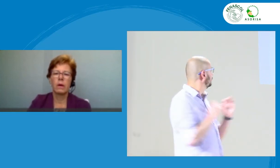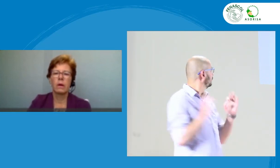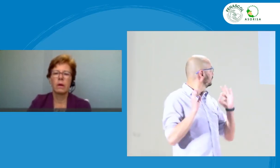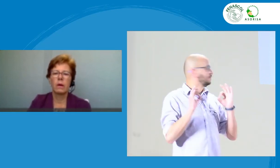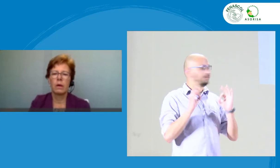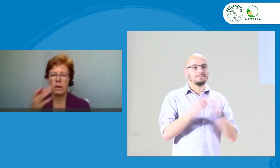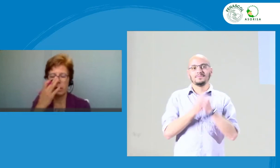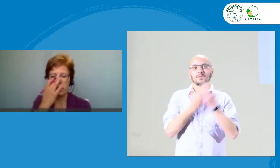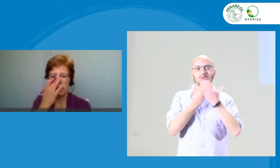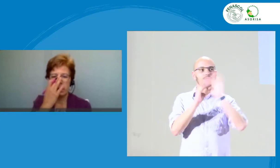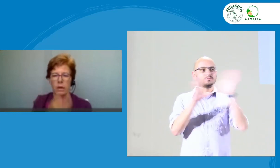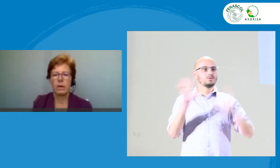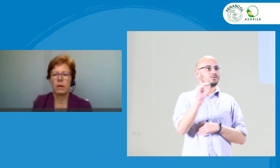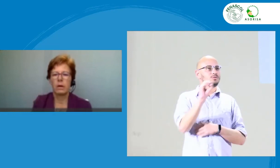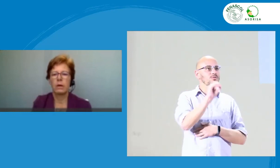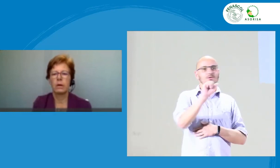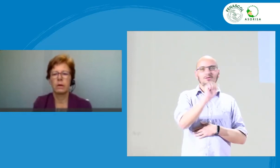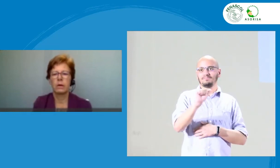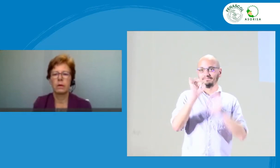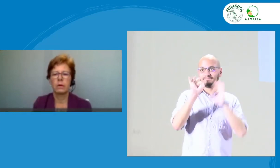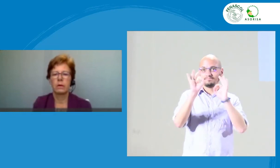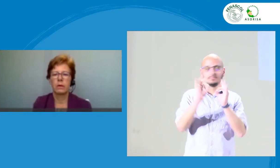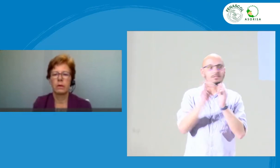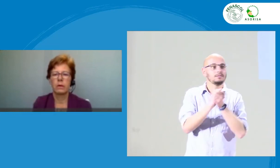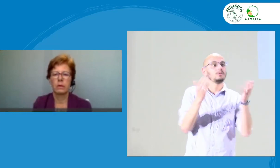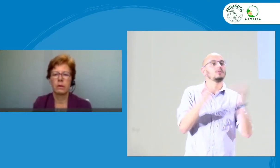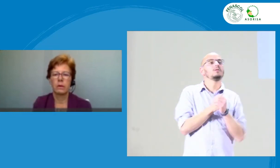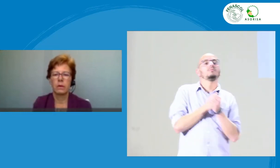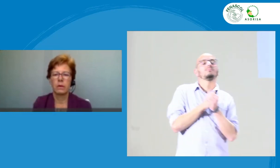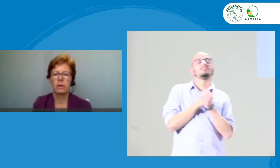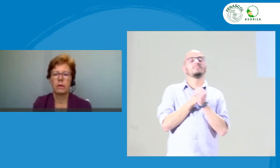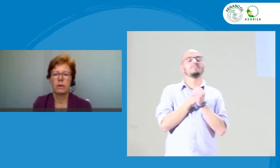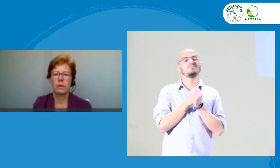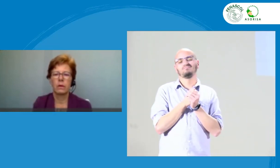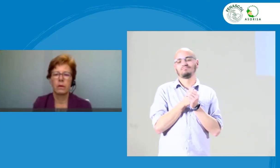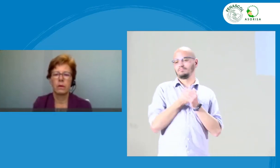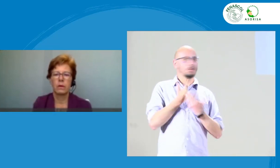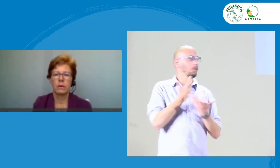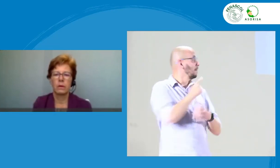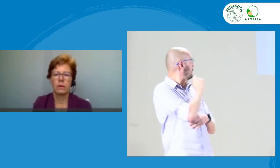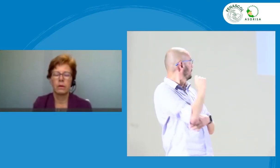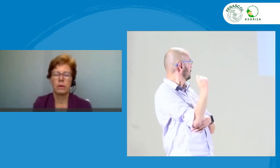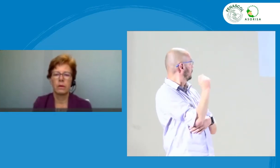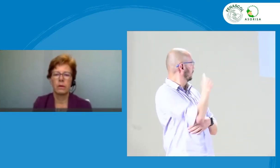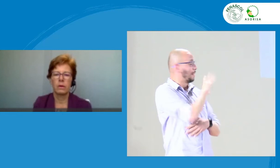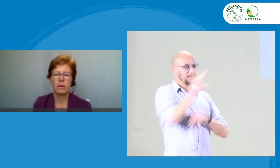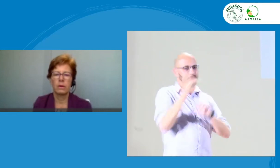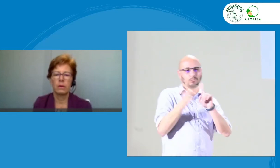Perfecto, ya tengo el servicio de interpretación, entonces primero saludar a todas las personas que se encuentran en el auditorio, a Margarita.